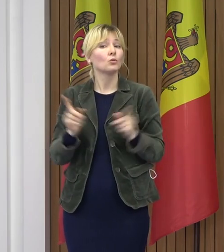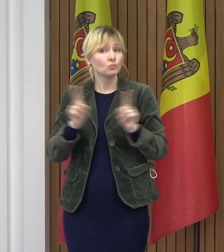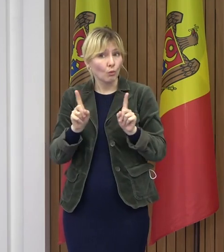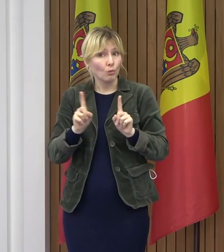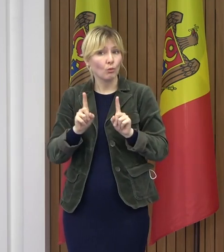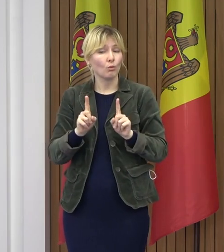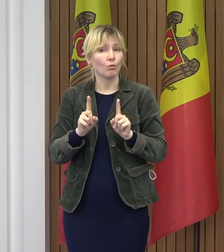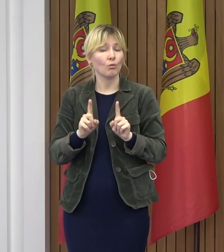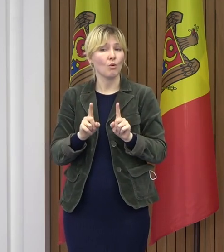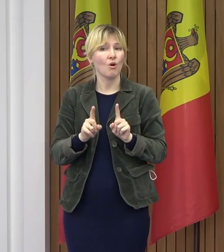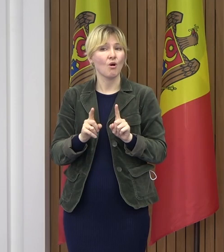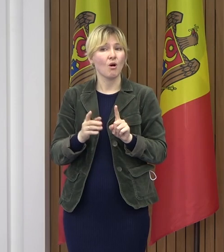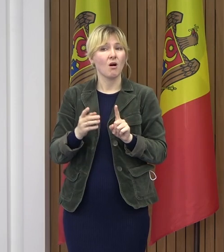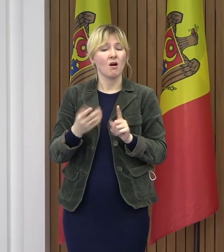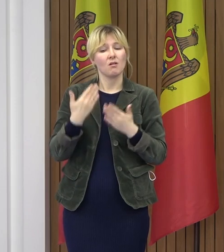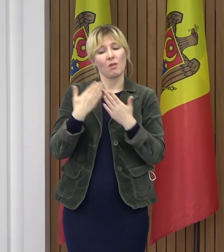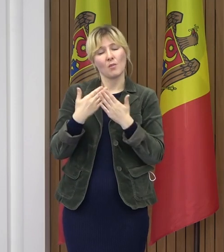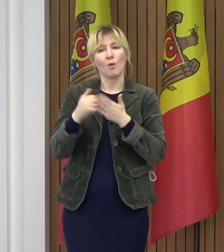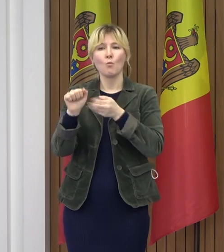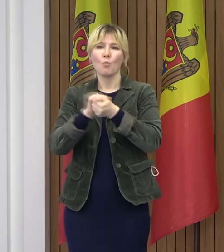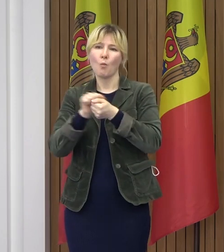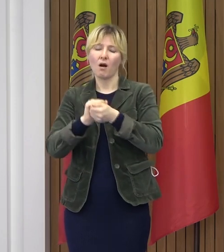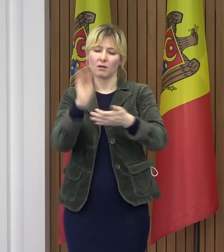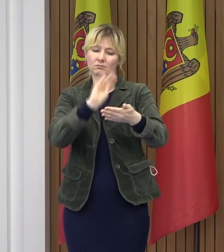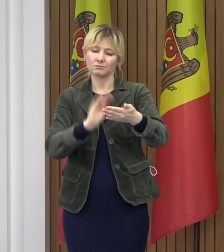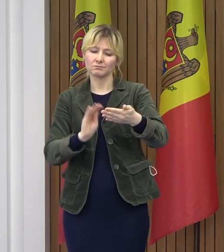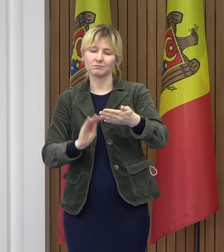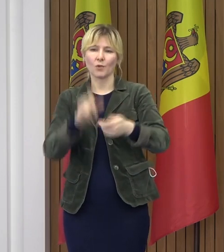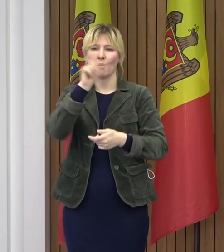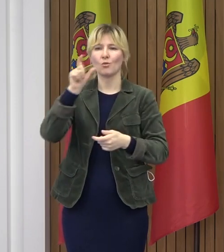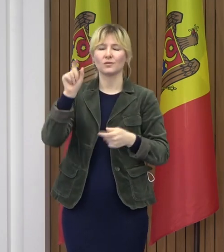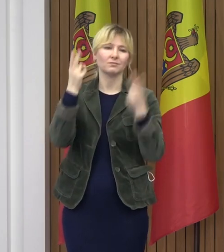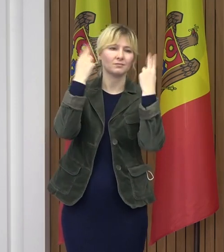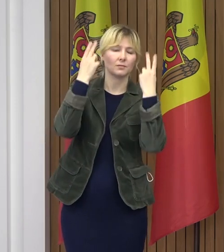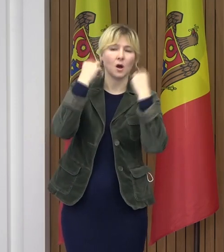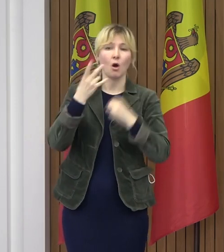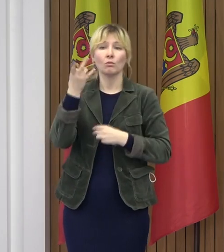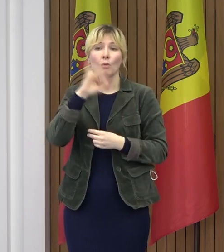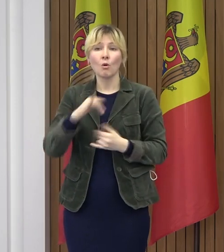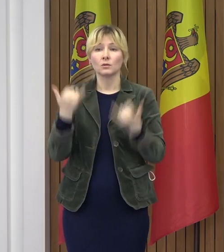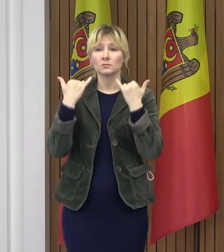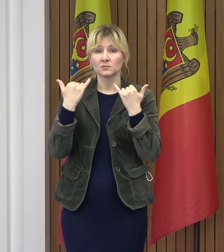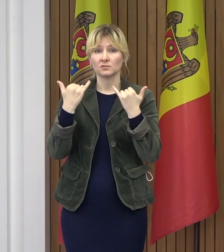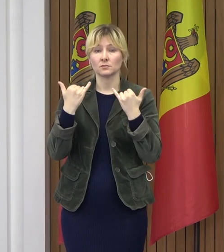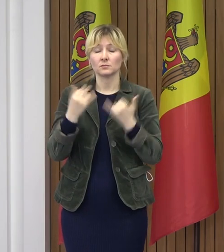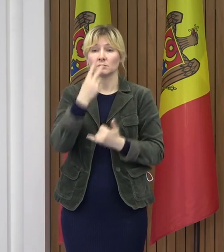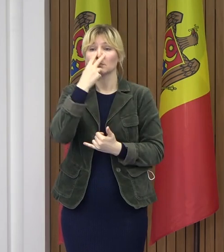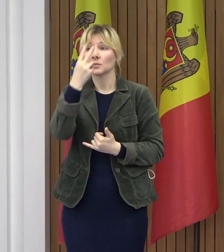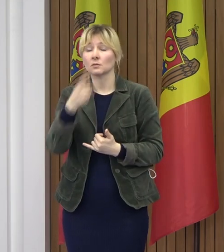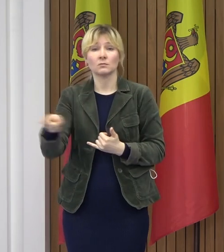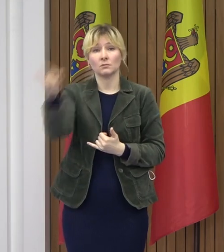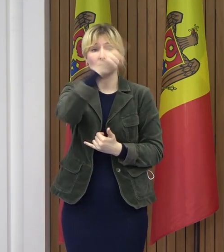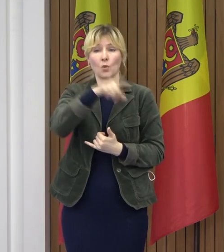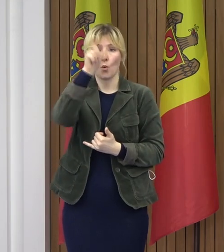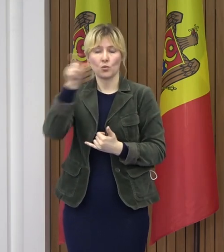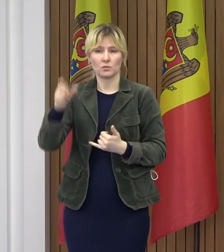una este să fie restricția pe hârtie și alta este ceea ce vedem în modul real în viața cotidiană în stradă.